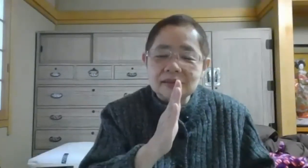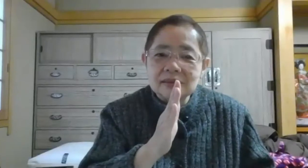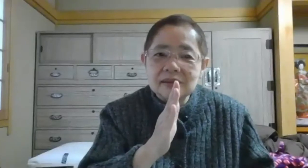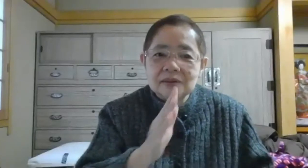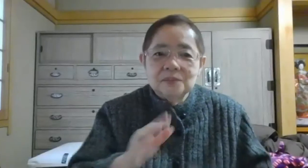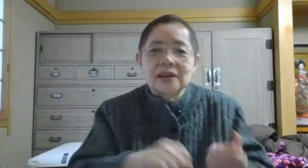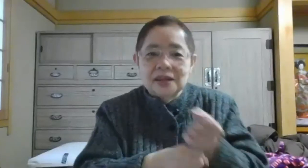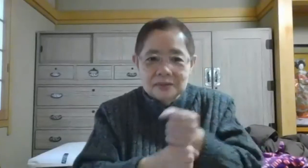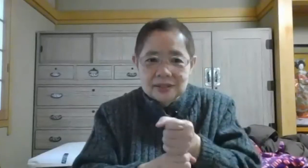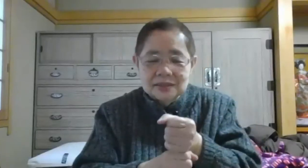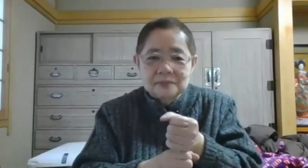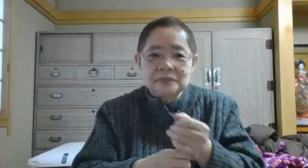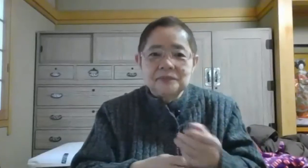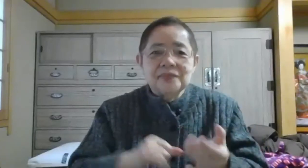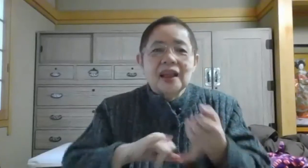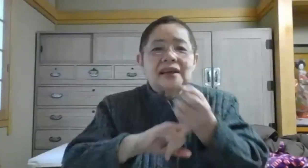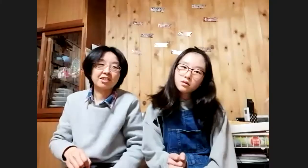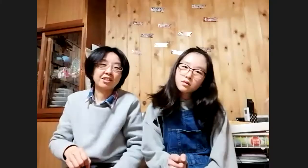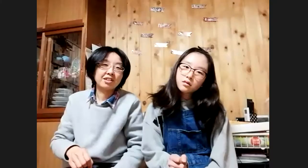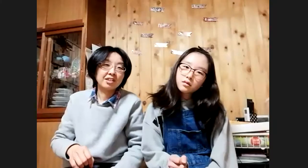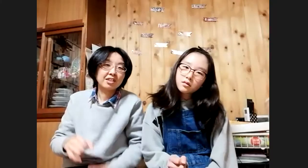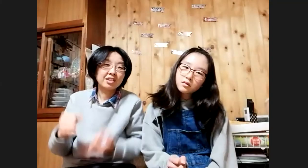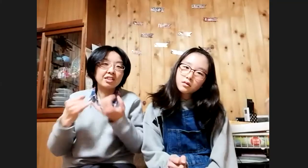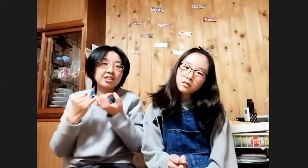はいはいきっと